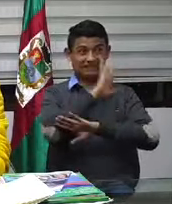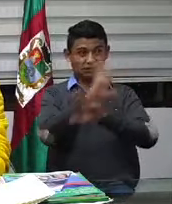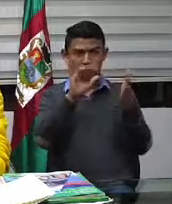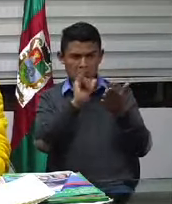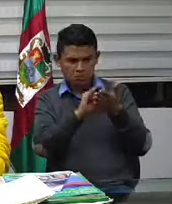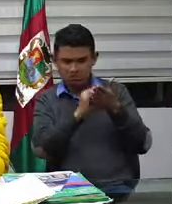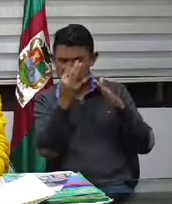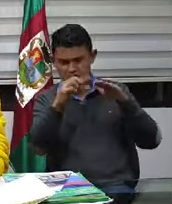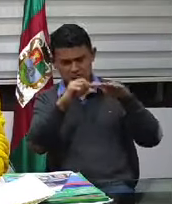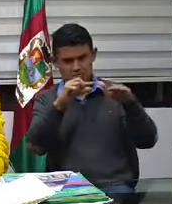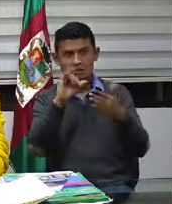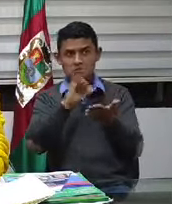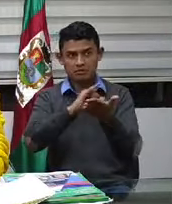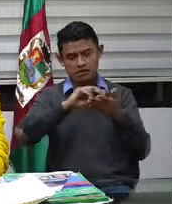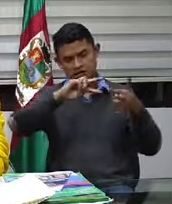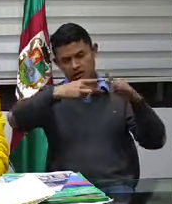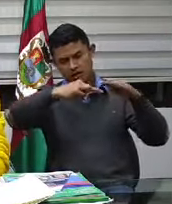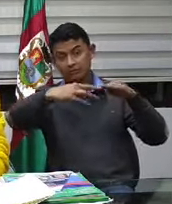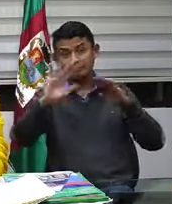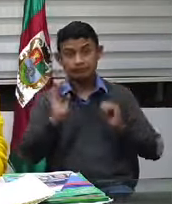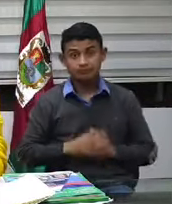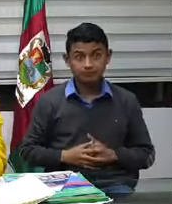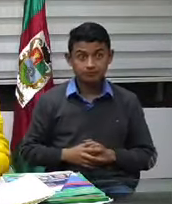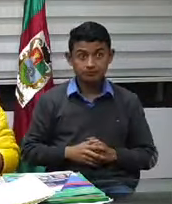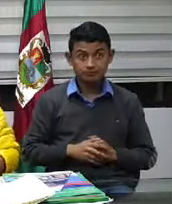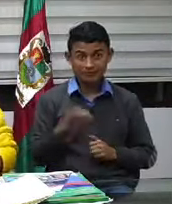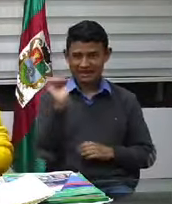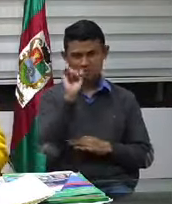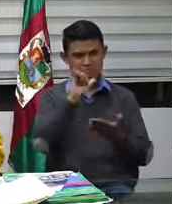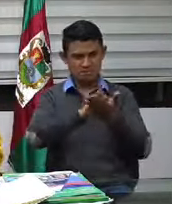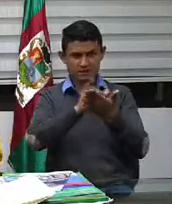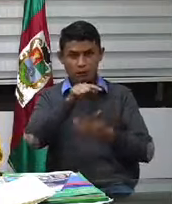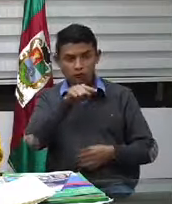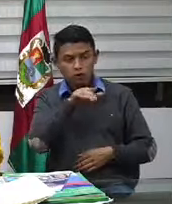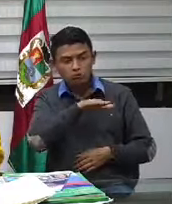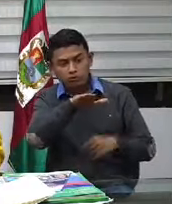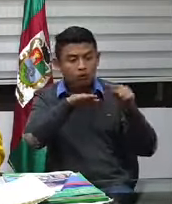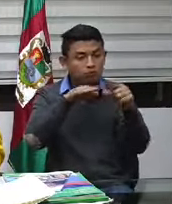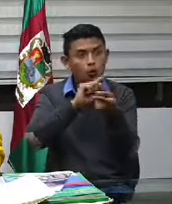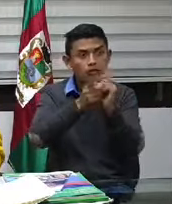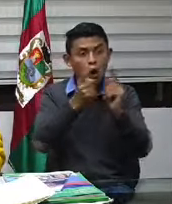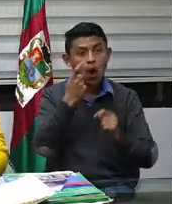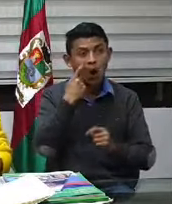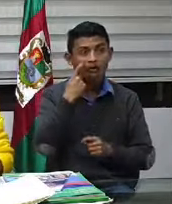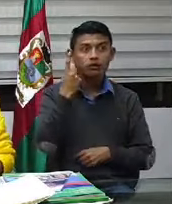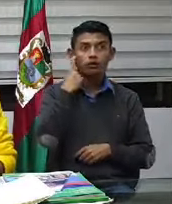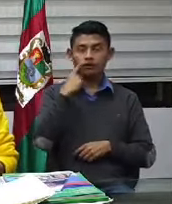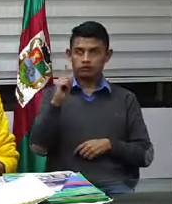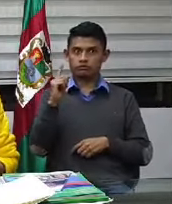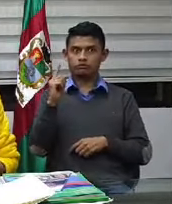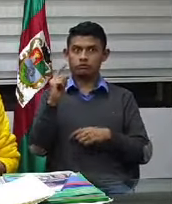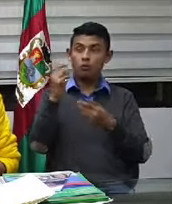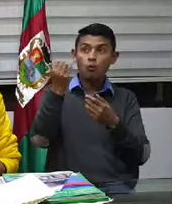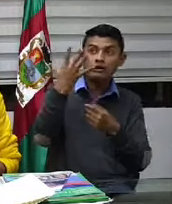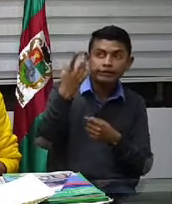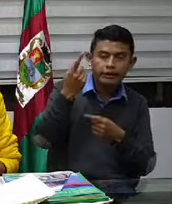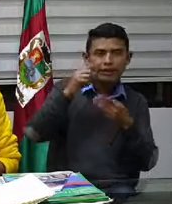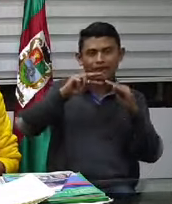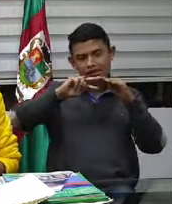el pico y placa de vehículos aquí en la ciudad sigue igual, pares e impares. Van 114 vehículos